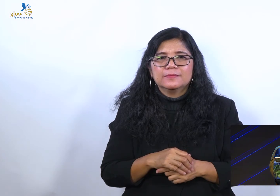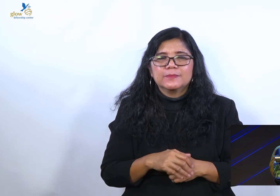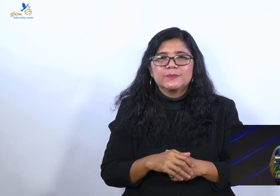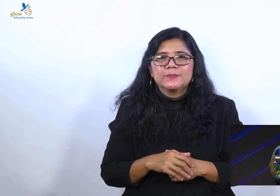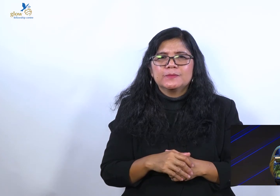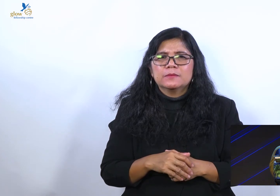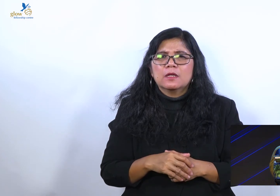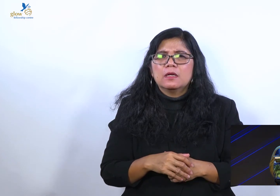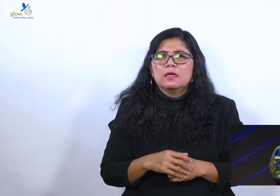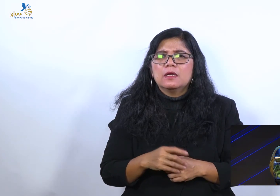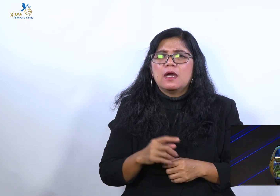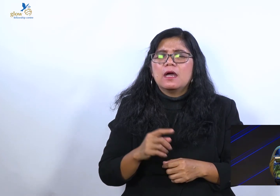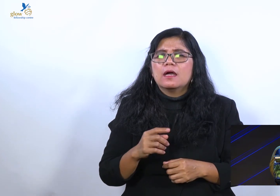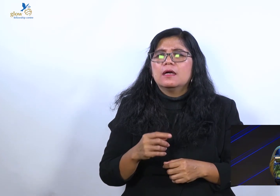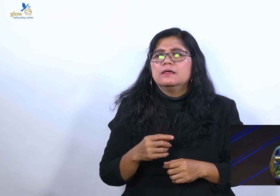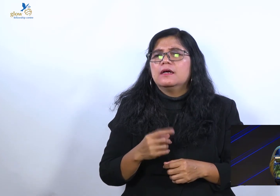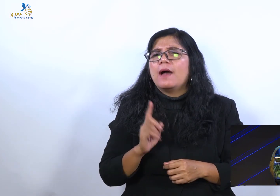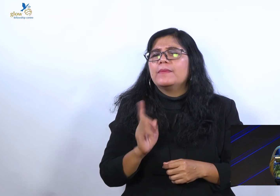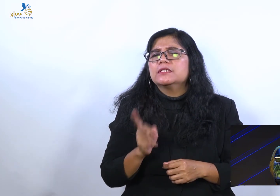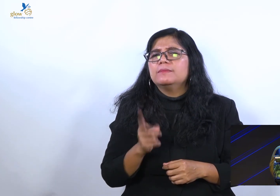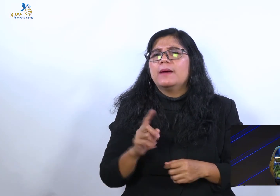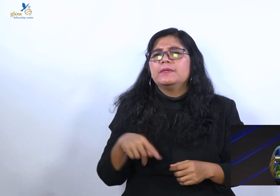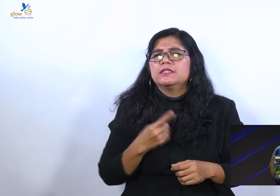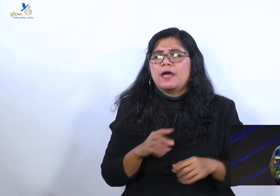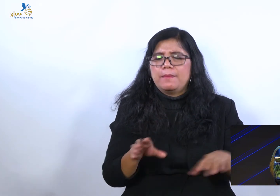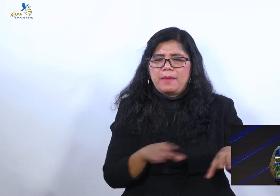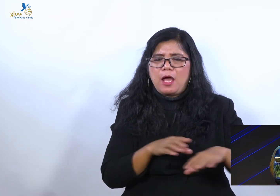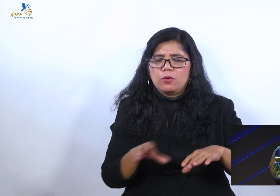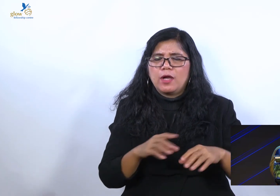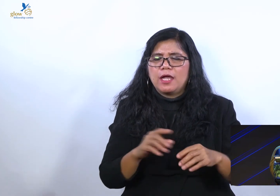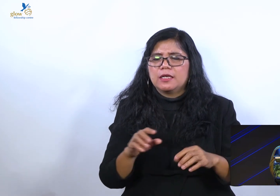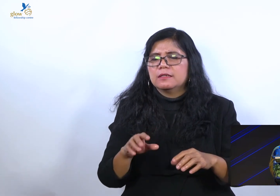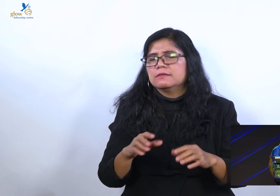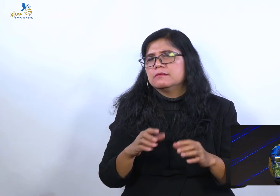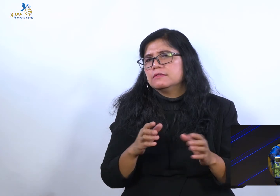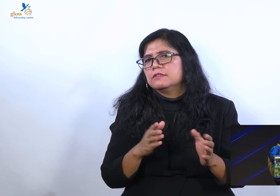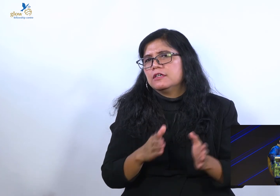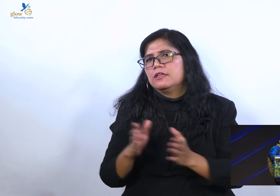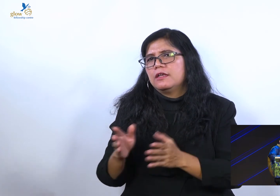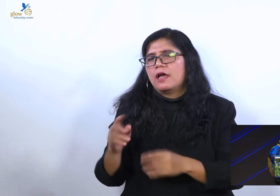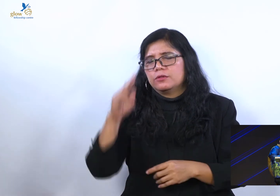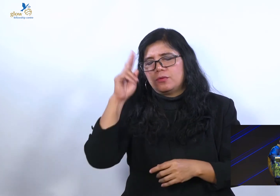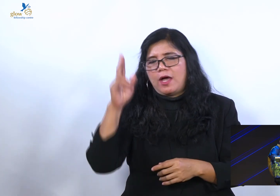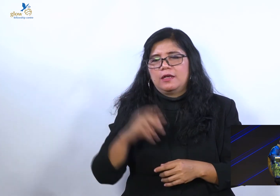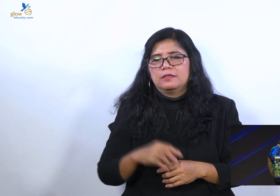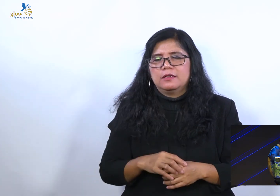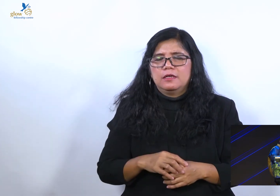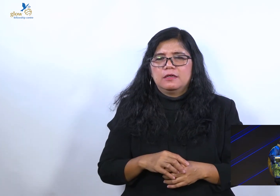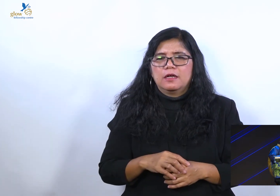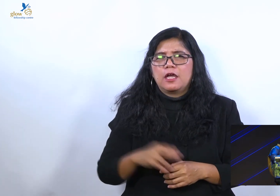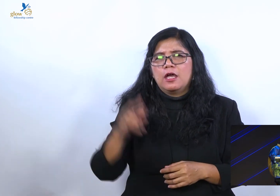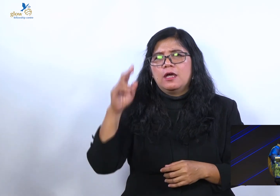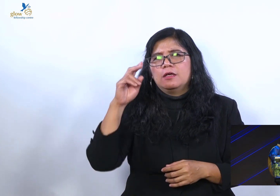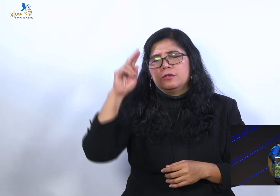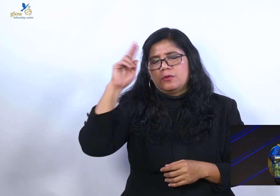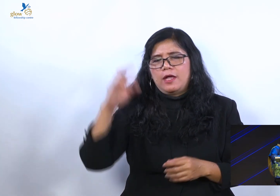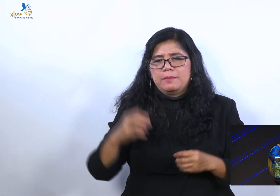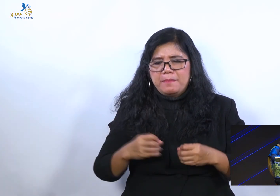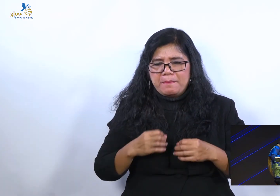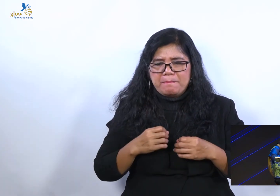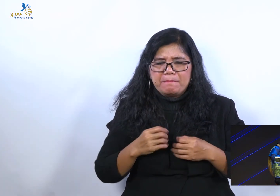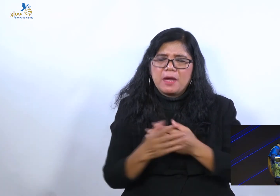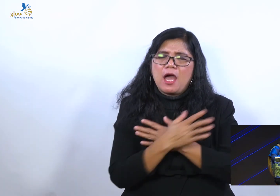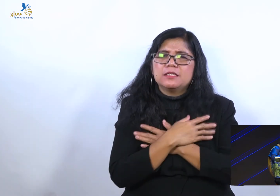Kenapa kita melakukan kendak Allah? Karena kita mengasihi jiwa-jiwa. Tuhan sudah angkat benci. Tuhan sudah angkat